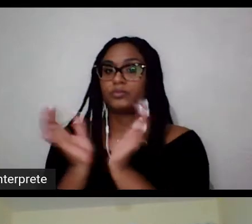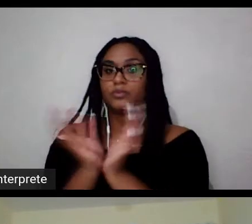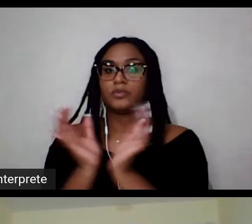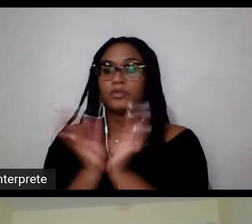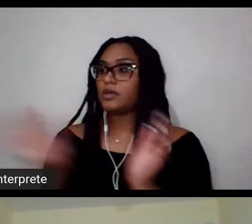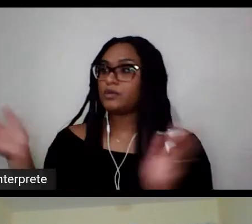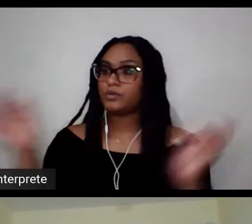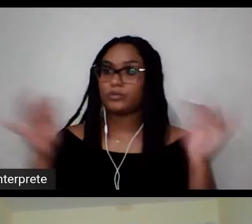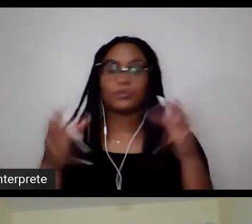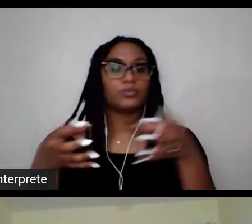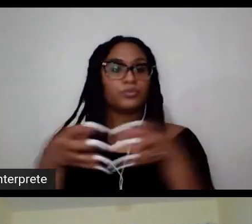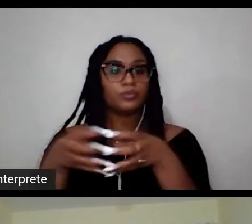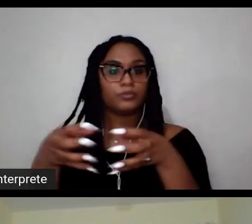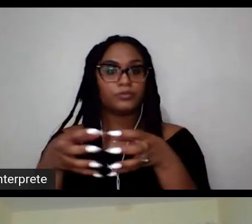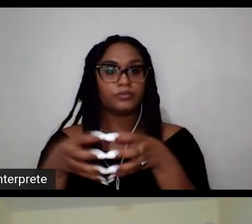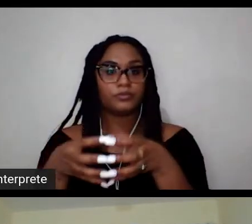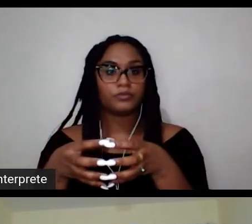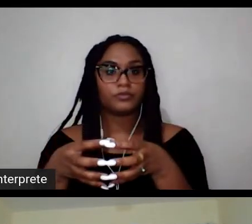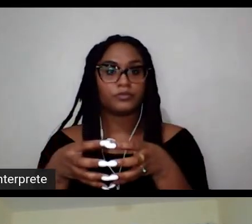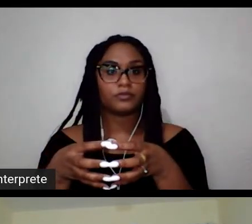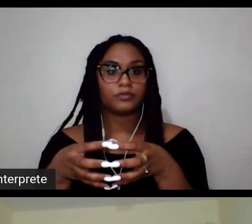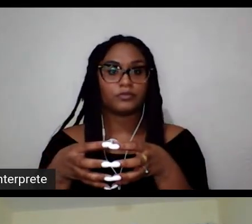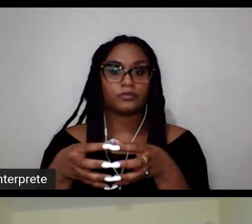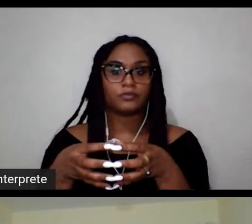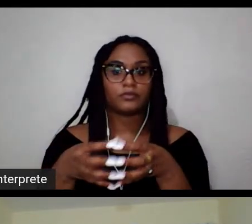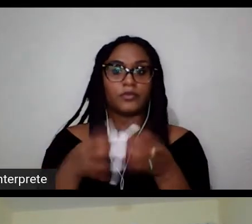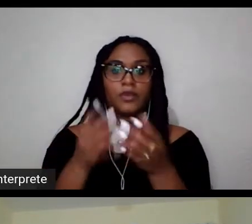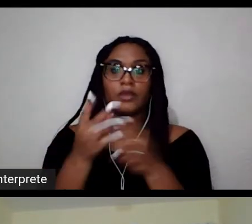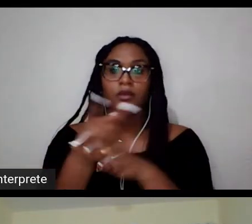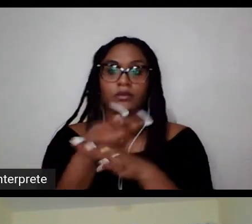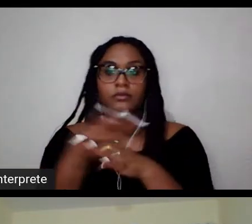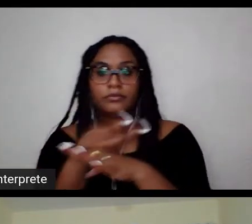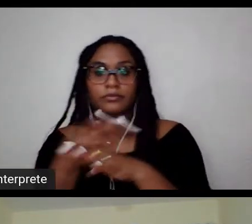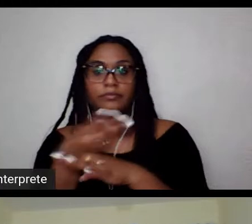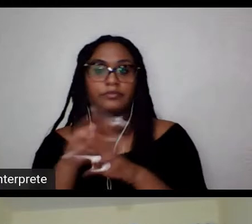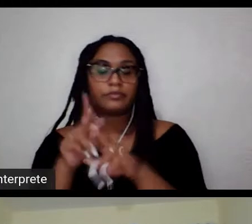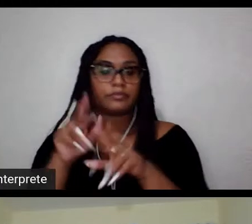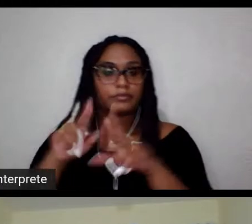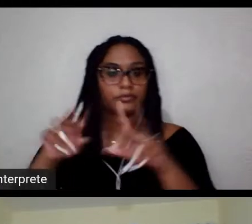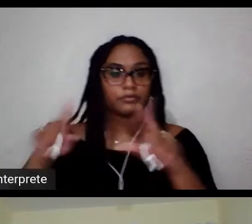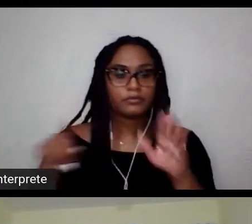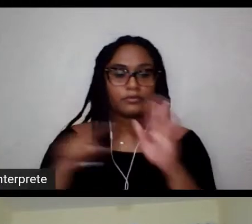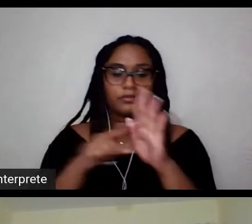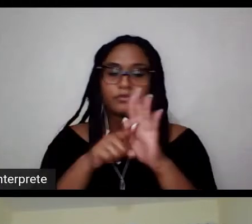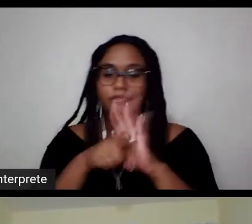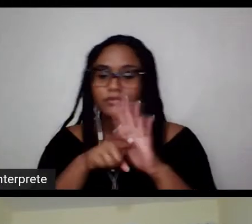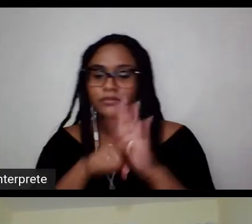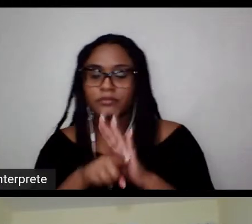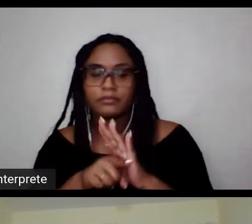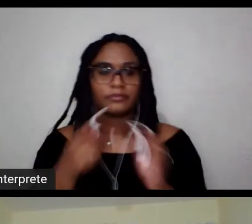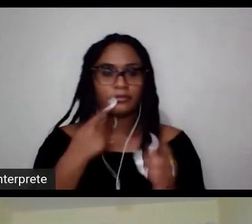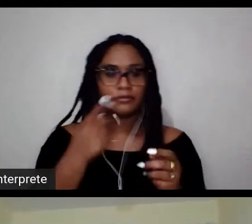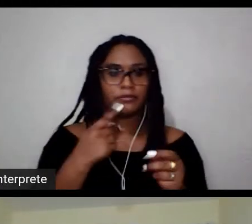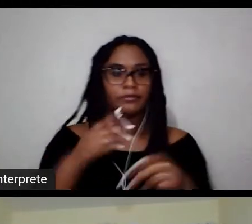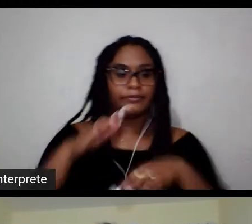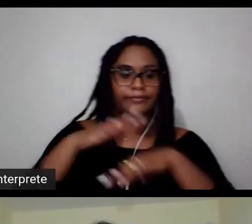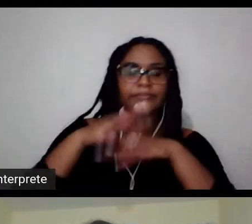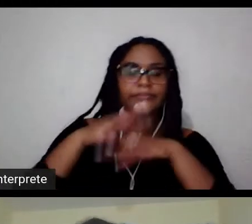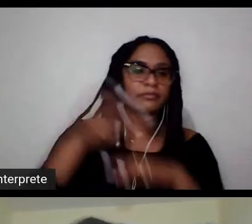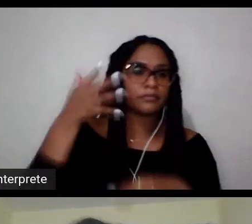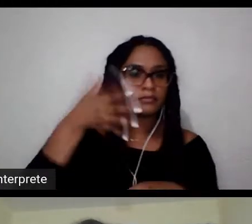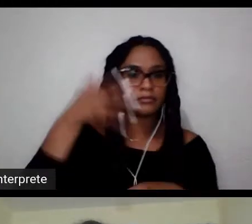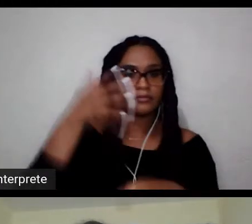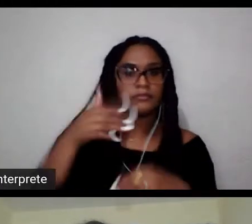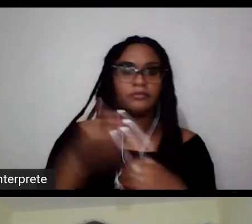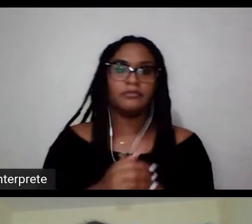capacitação, vão buscar formação para poder empoderar ainda mais os seus discursos, assim como atletas que vêm procurar o gel